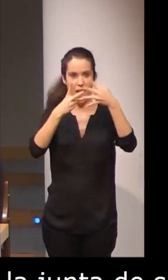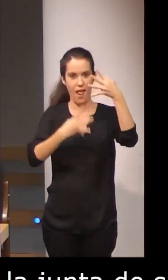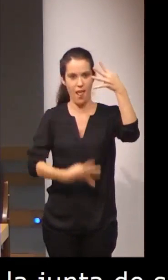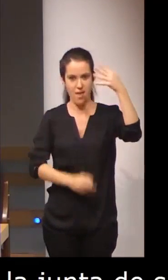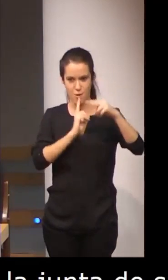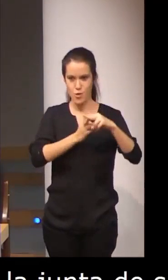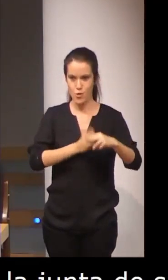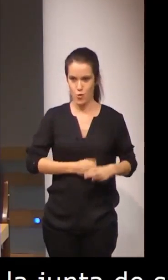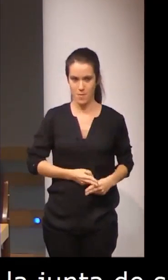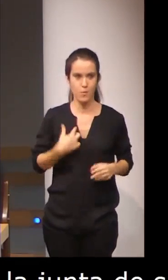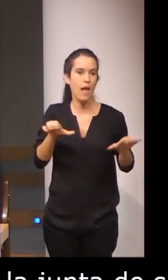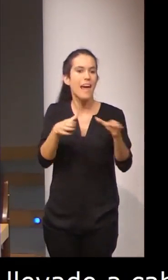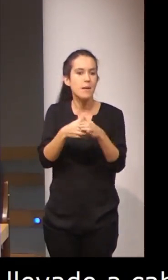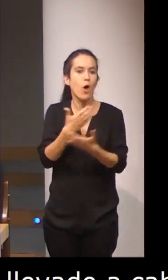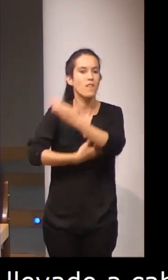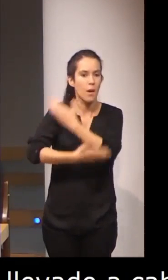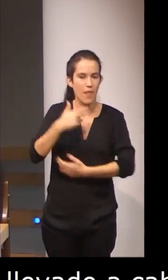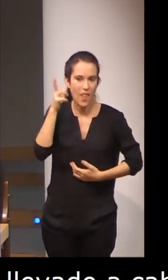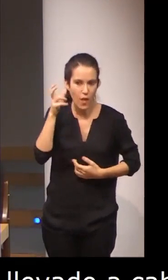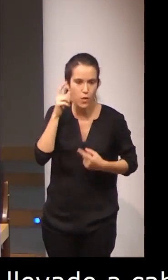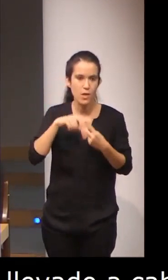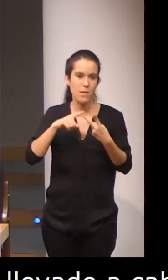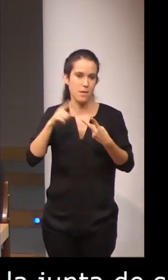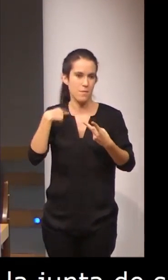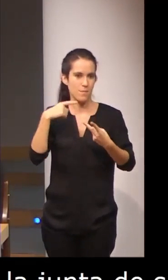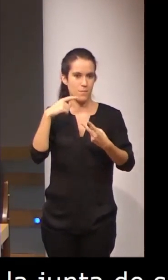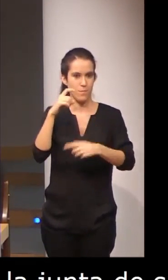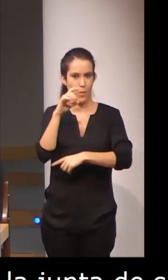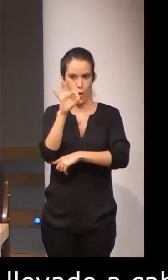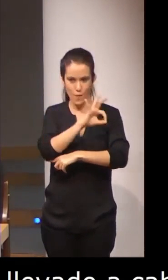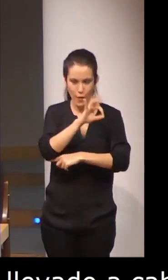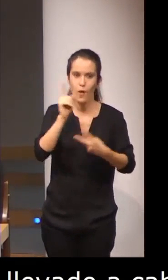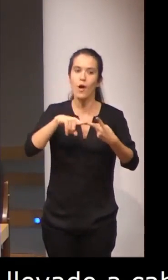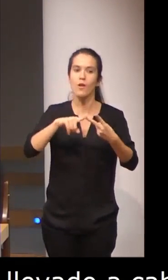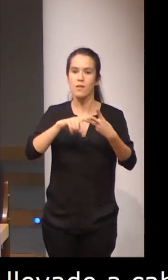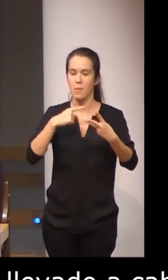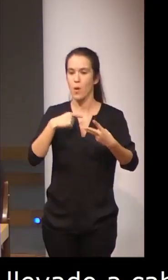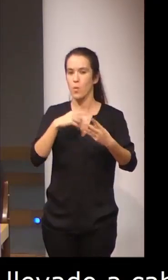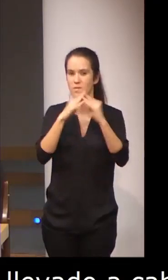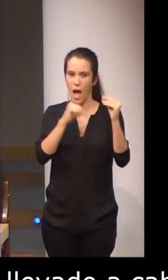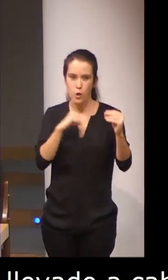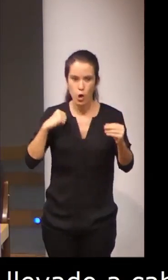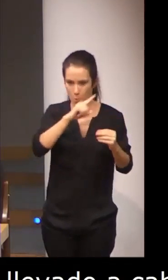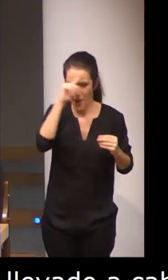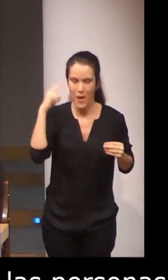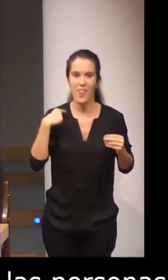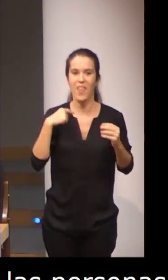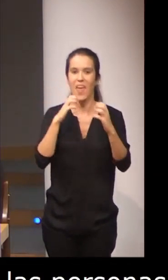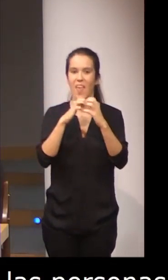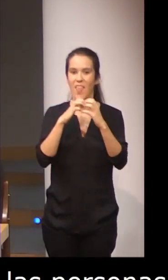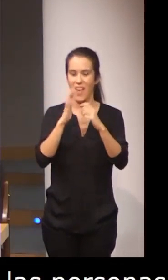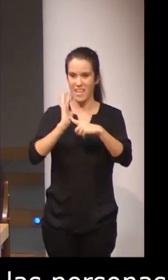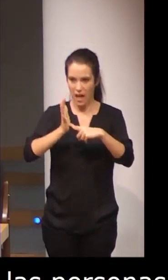pertenecen al equipo de discapacidad auditiva, a la funcionación CENSE, a la Universidad Autónoma de Madrid, a la Universidad de Castilla-La Mancha.